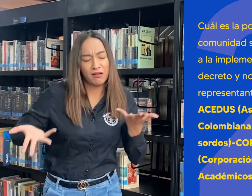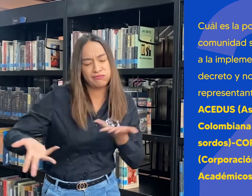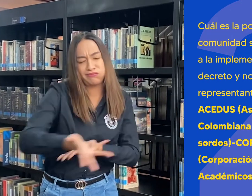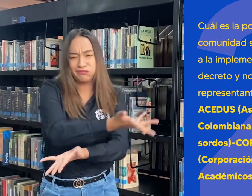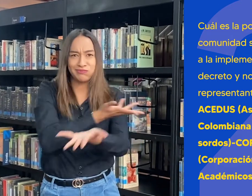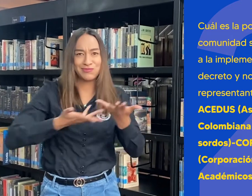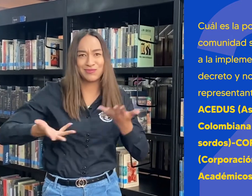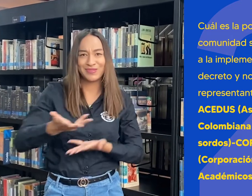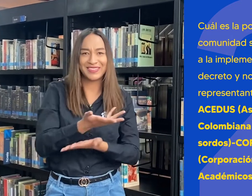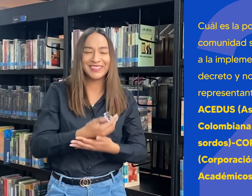de CORPOSAC